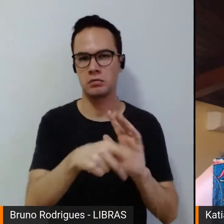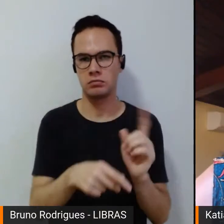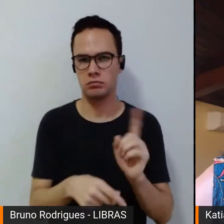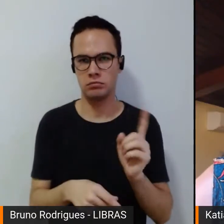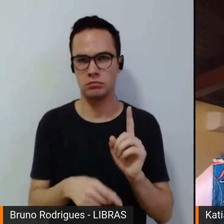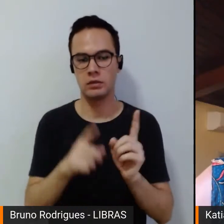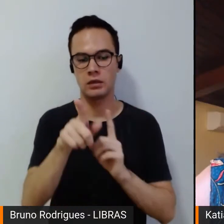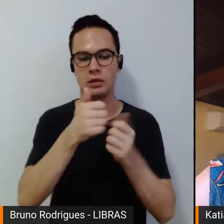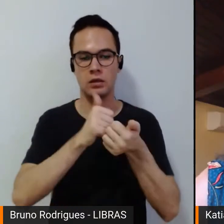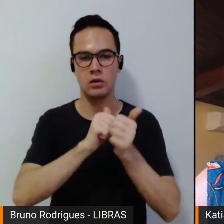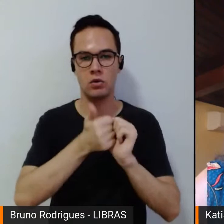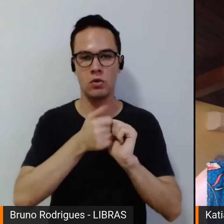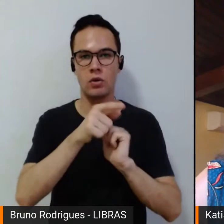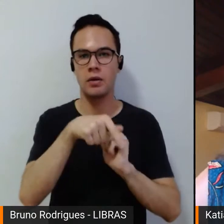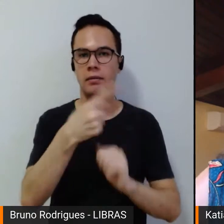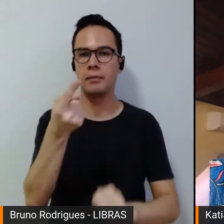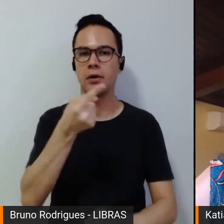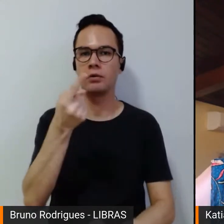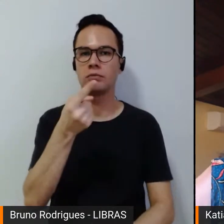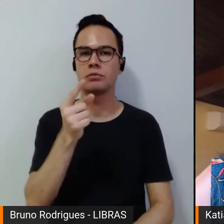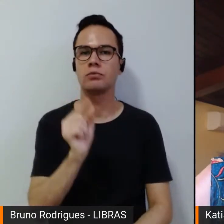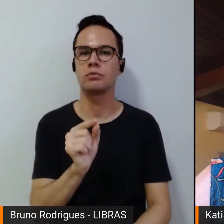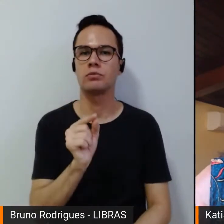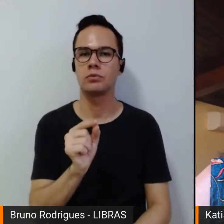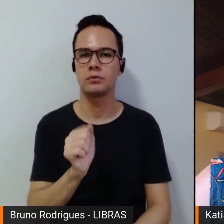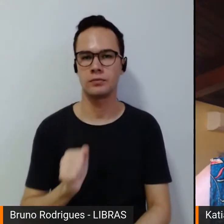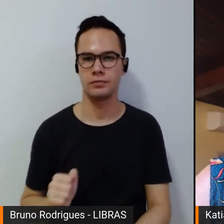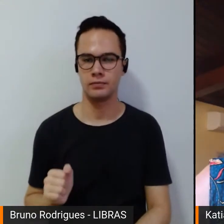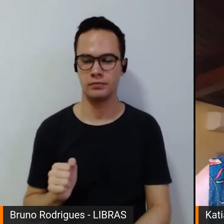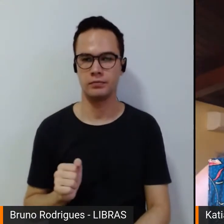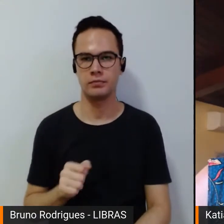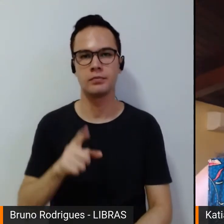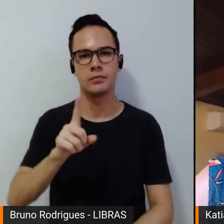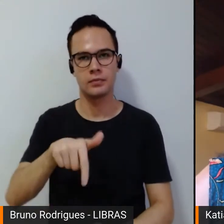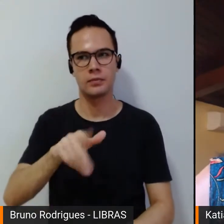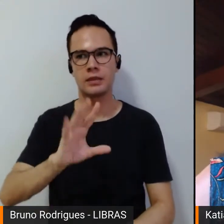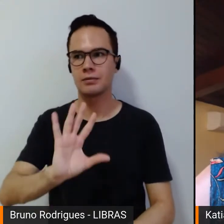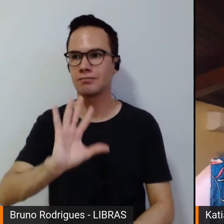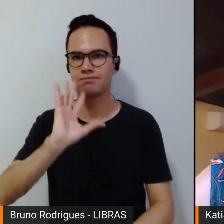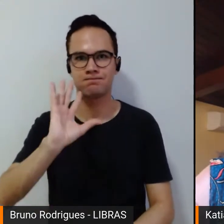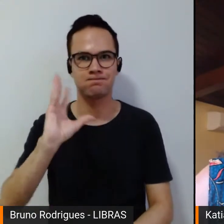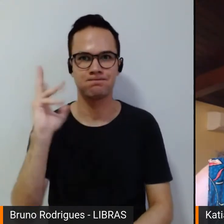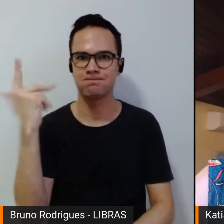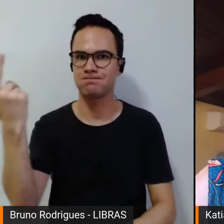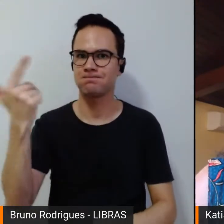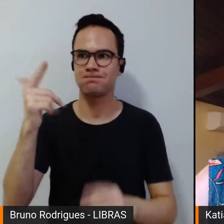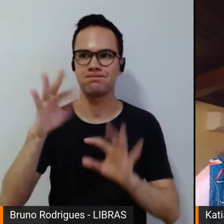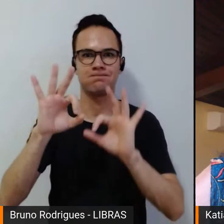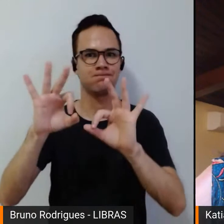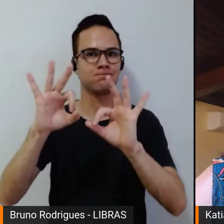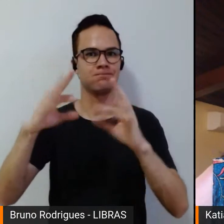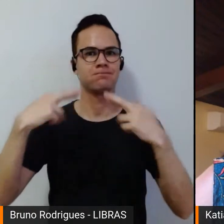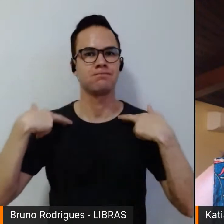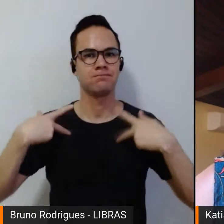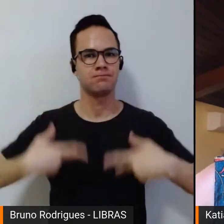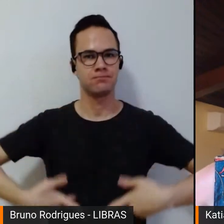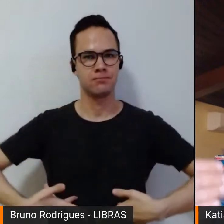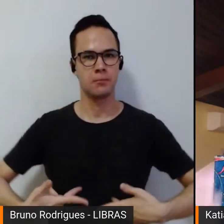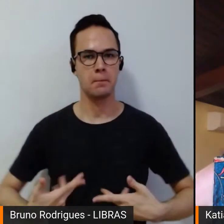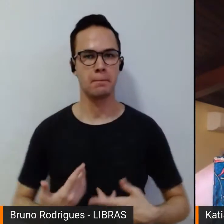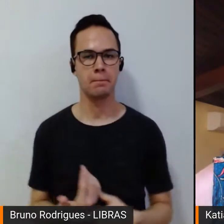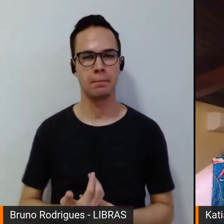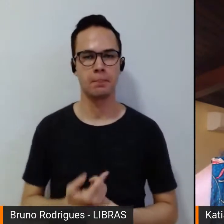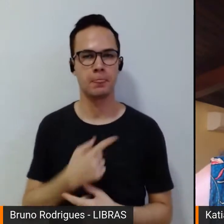O esporte, antes de ser ferramenta de alguma coisa, o esporte é um fenômeno em si, é um fenômeno humano, é um fenômeno